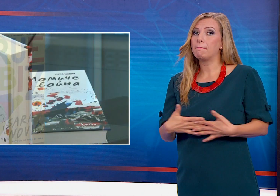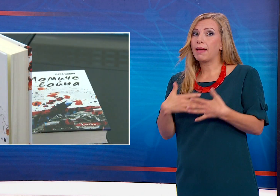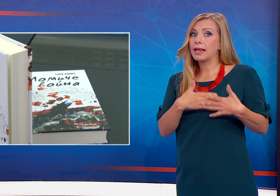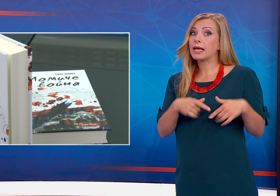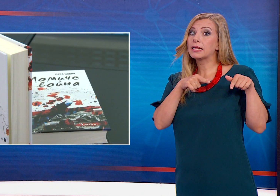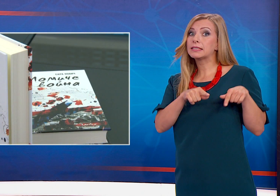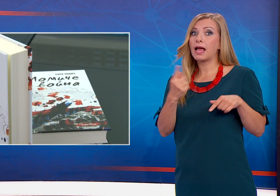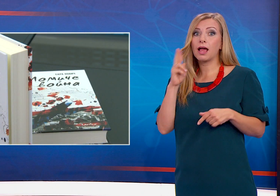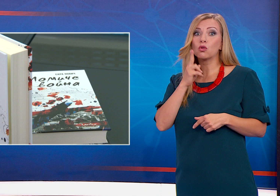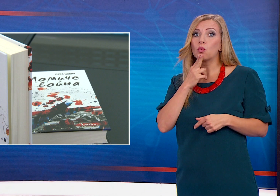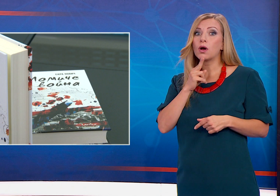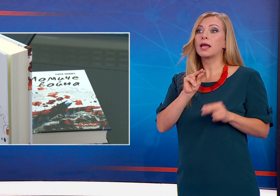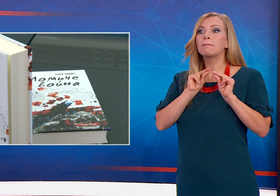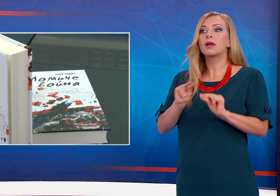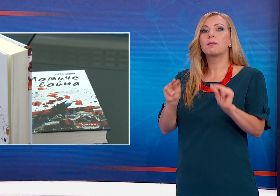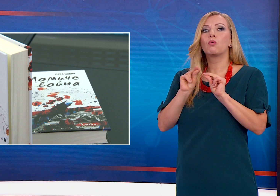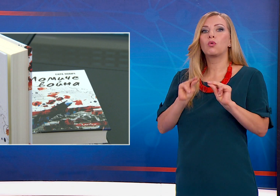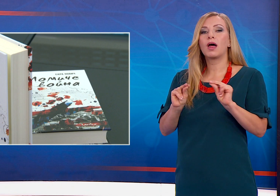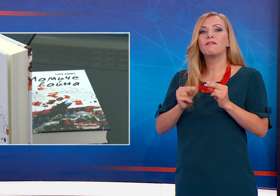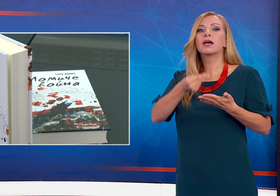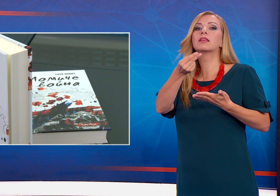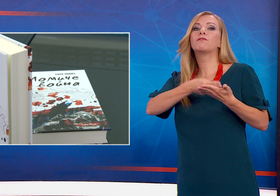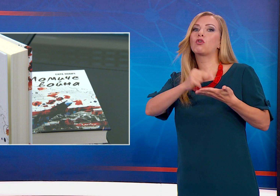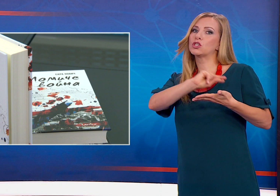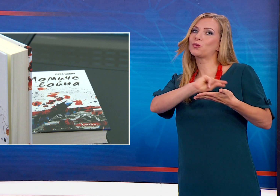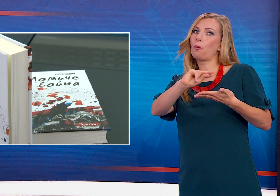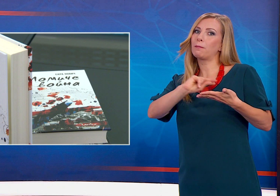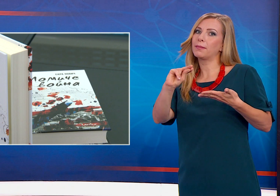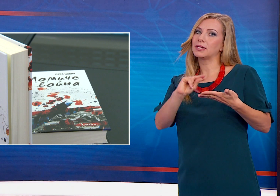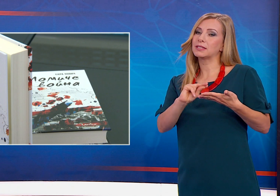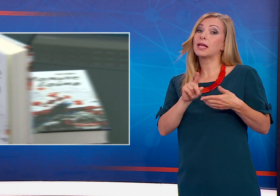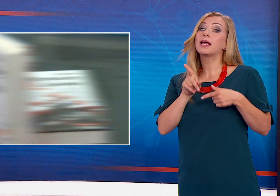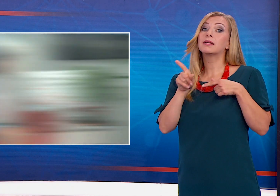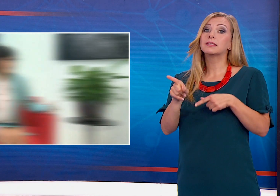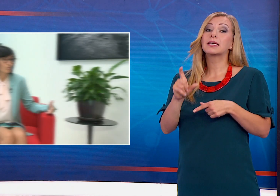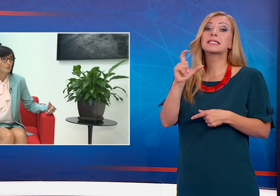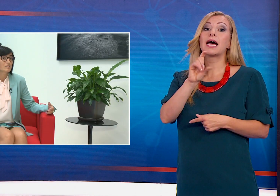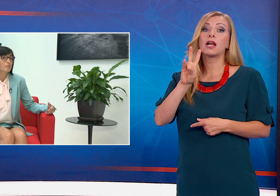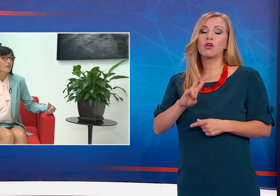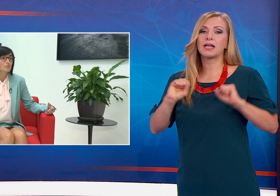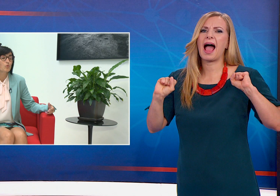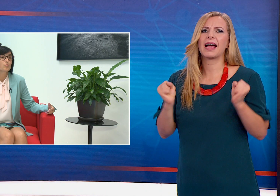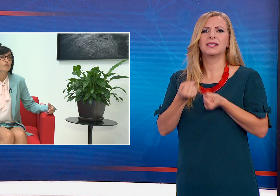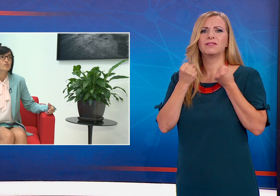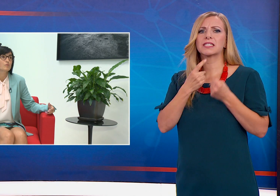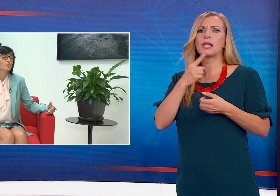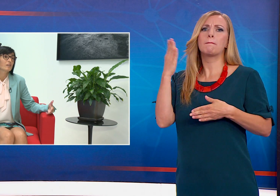самата е глуха. Всъщност, самата тя е активистка за правата на глухите, тя прави много повече, преподава